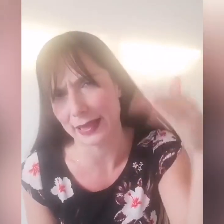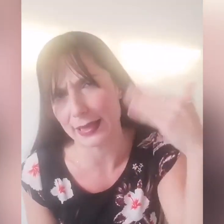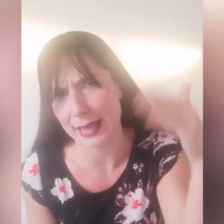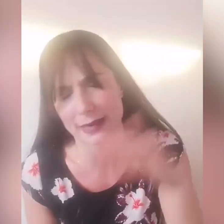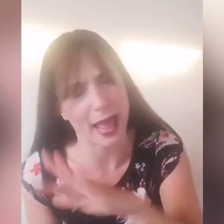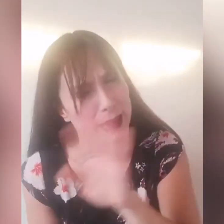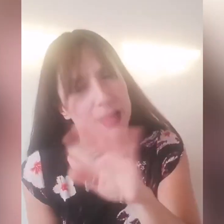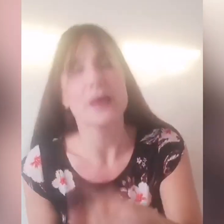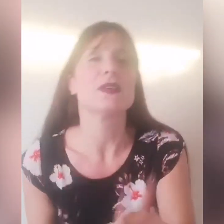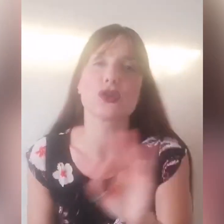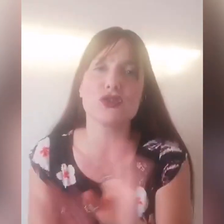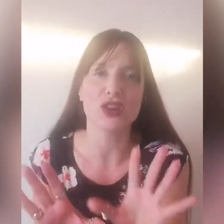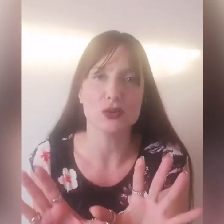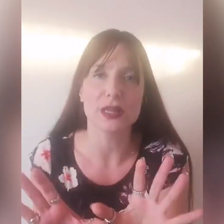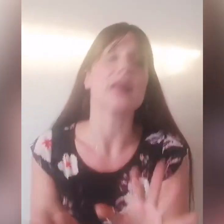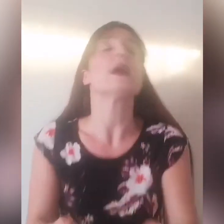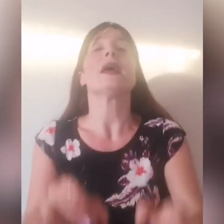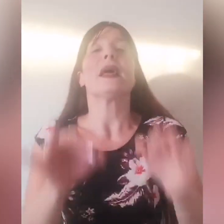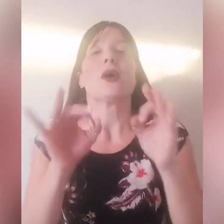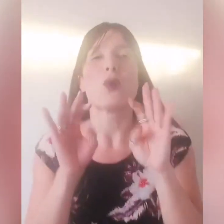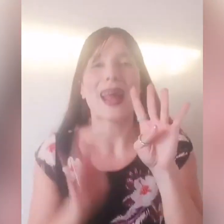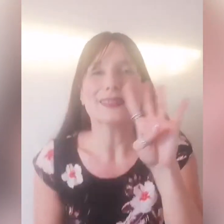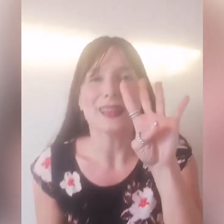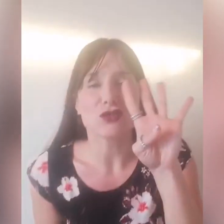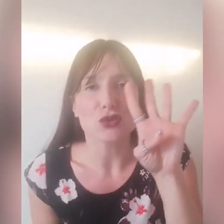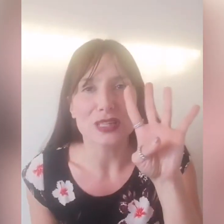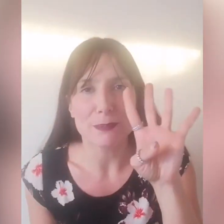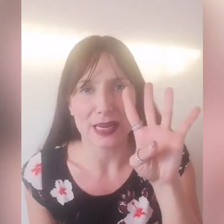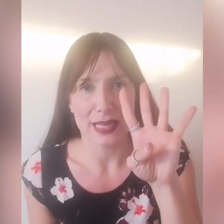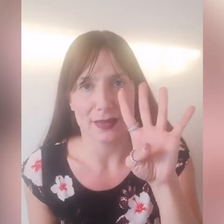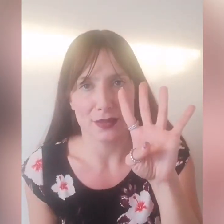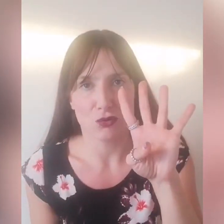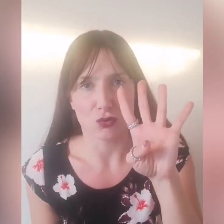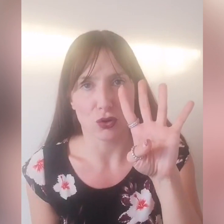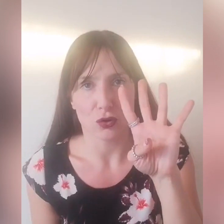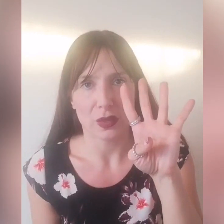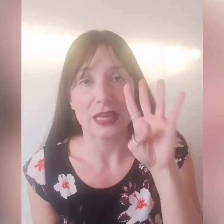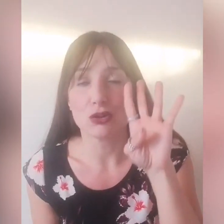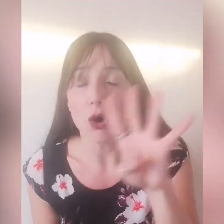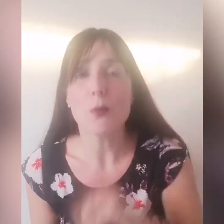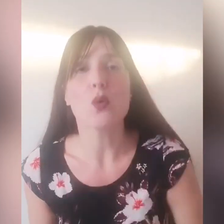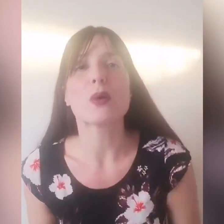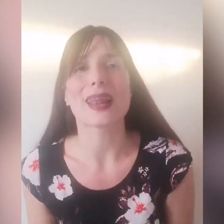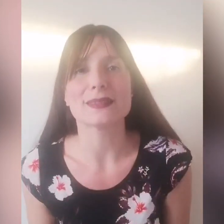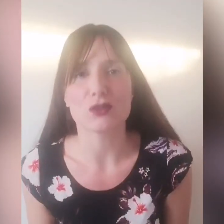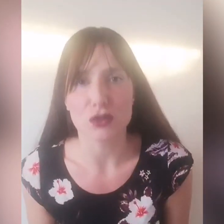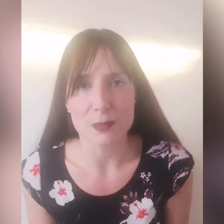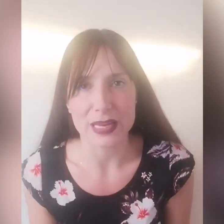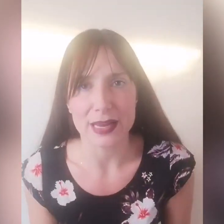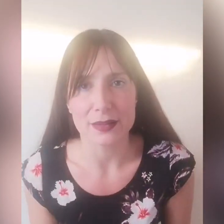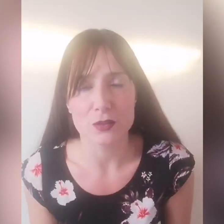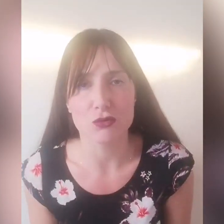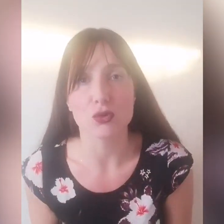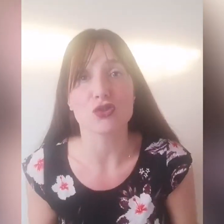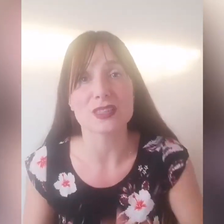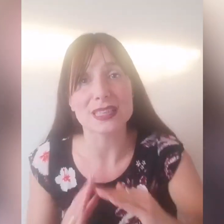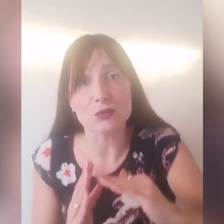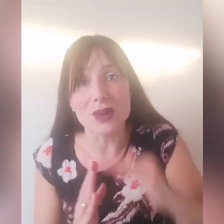anche gli altri anni, mi sto dicendo lì, 40 giorni di preghiera e di digiuno e dopo quei 40 giorni di preghiera e di digiuno c'è stato un